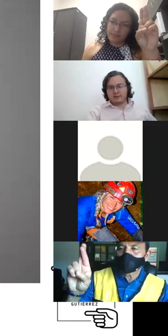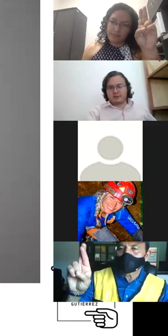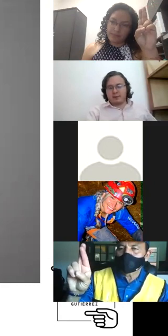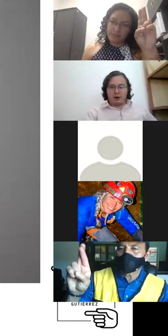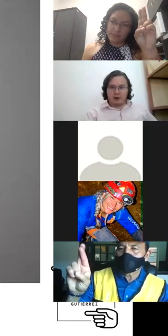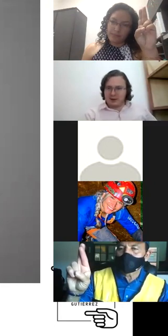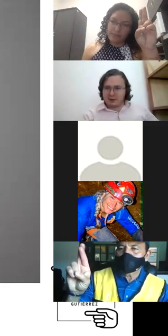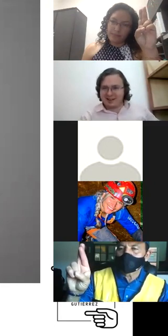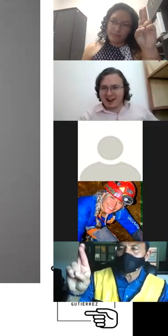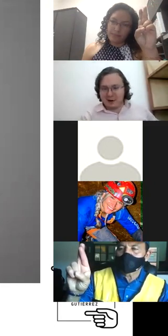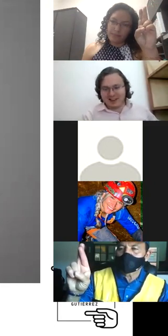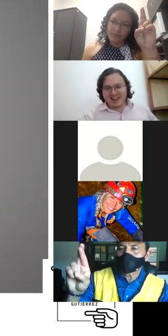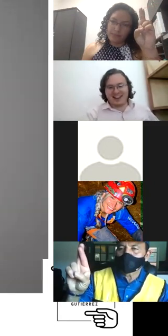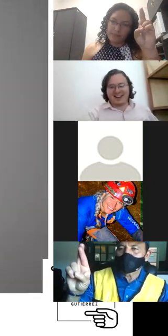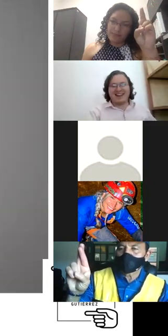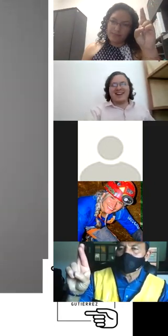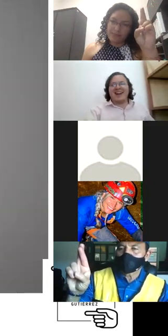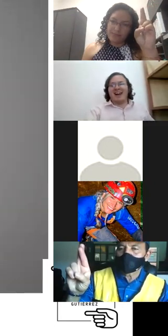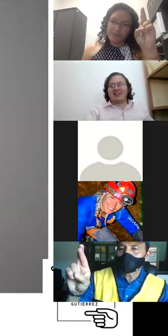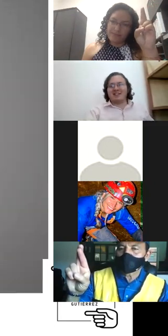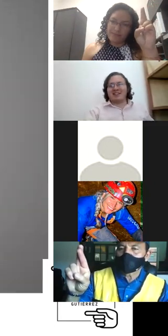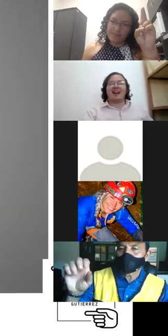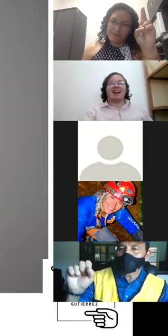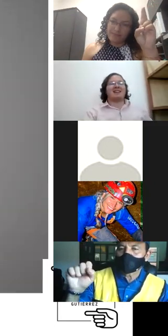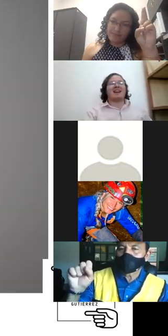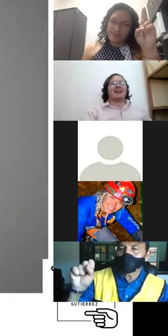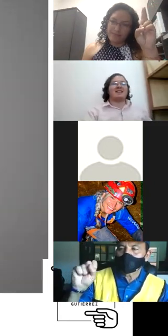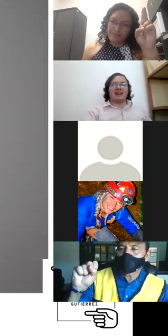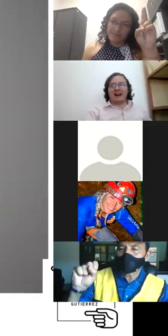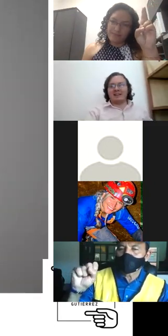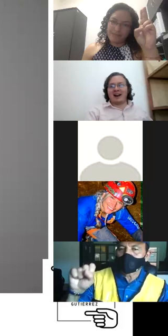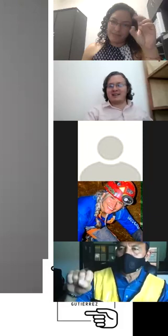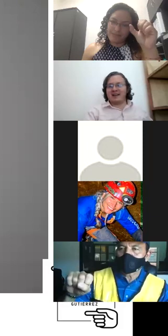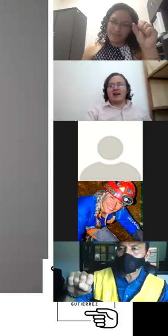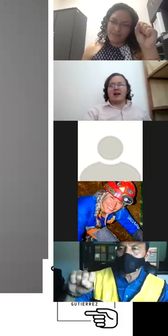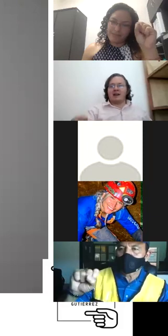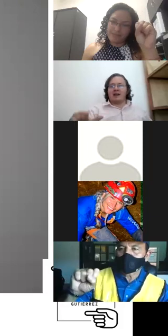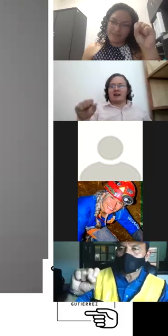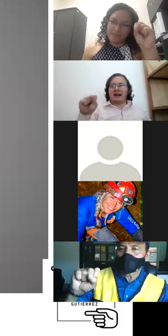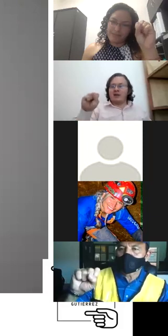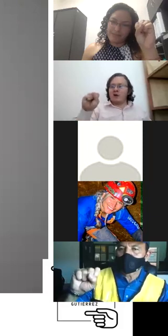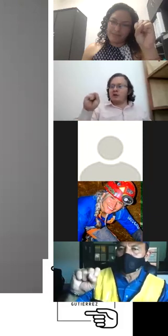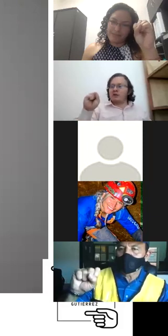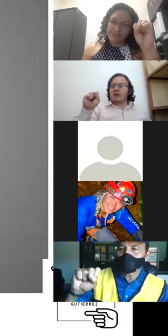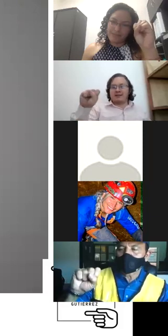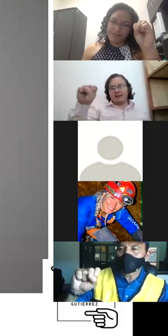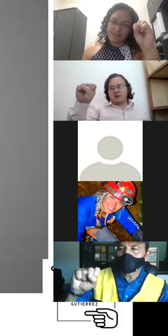que no estamos presencial ¿verdad? entonces la letra sigue la letra S el dedo gordito abrazando